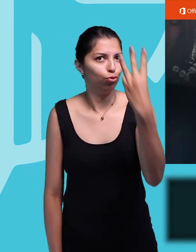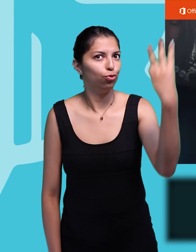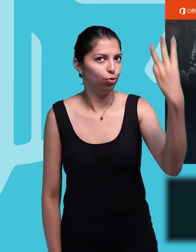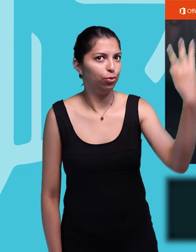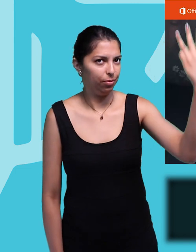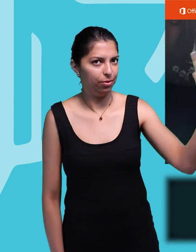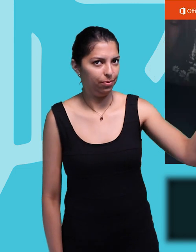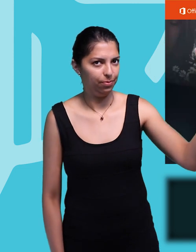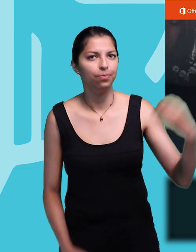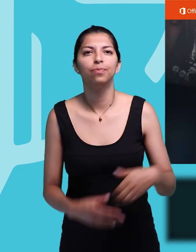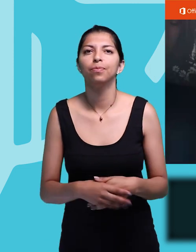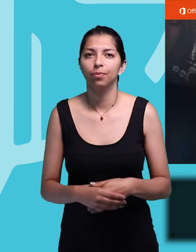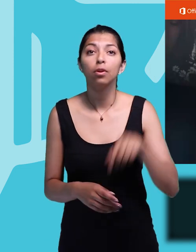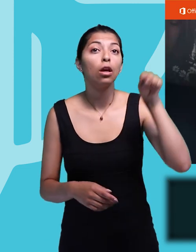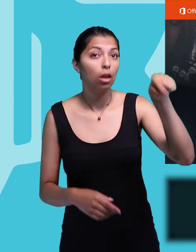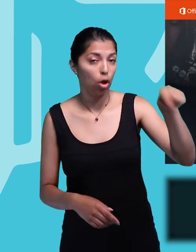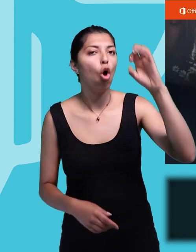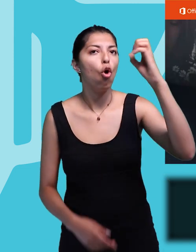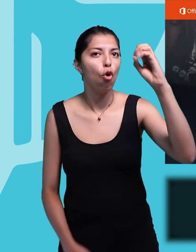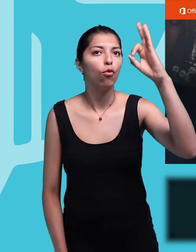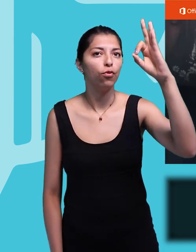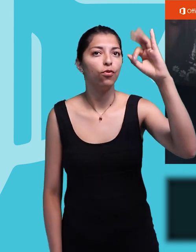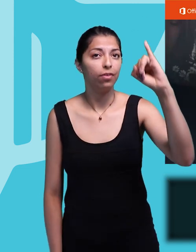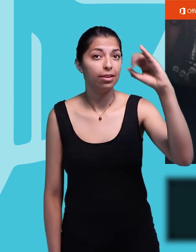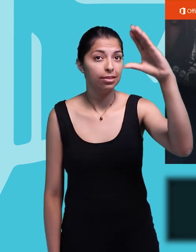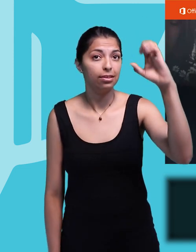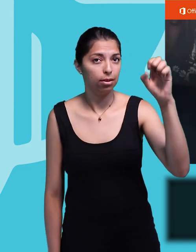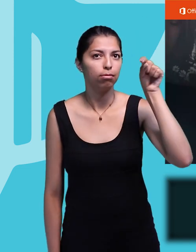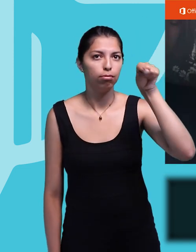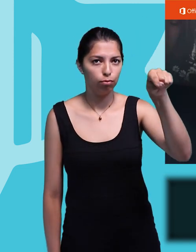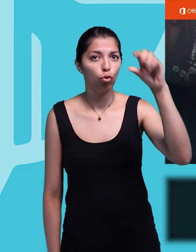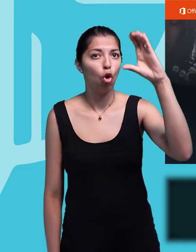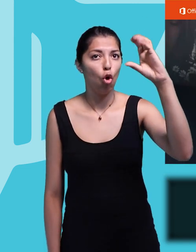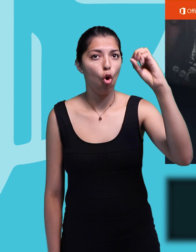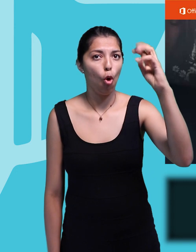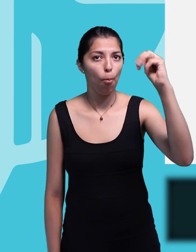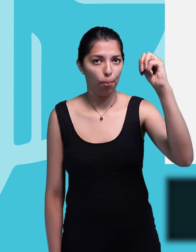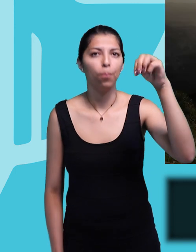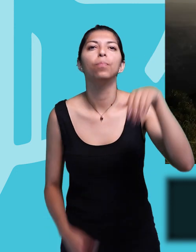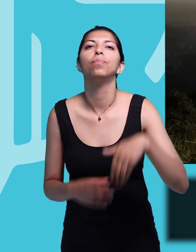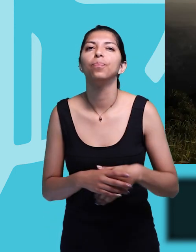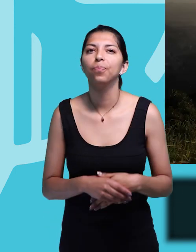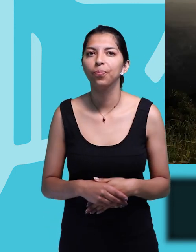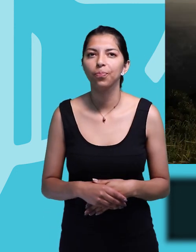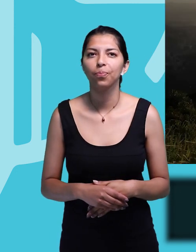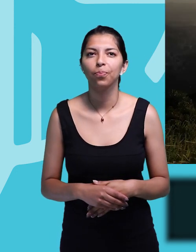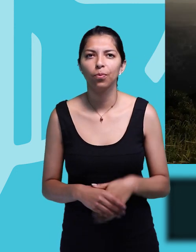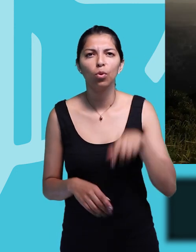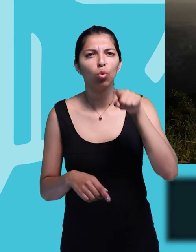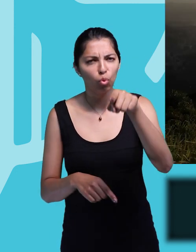o a través de la url www.office.com e iniciar sesión con sus credenciales.